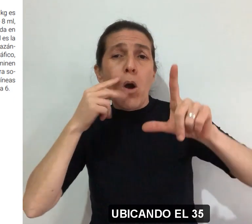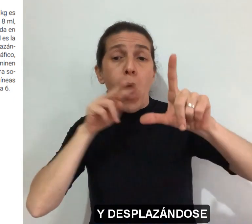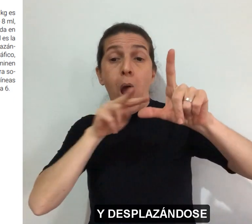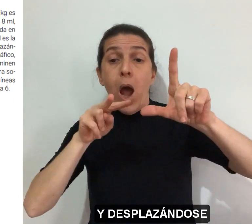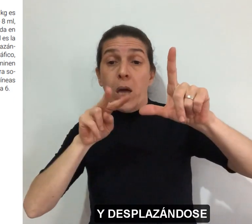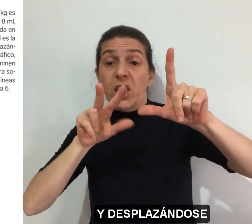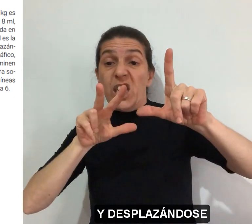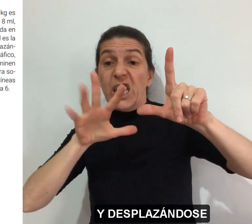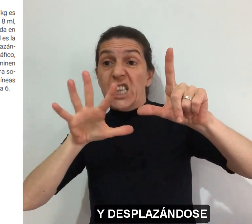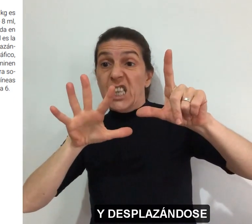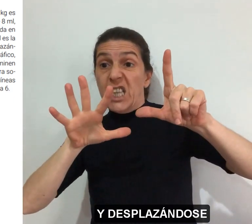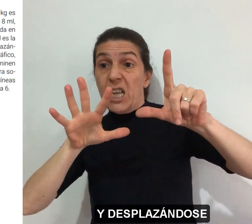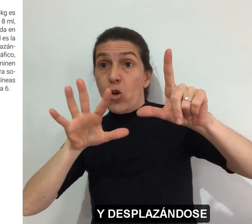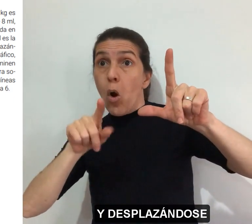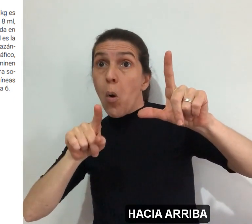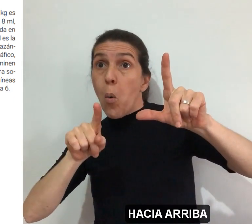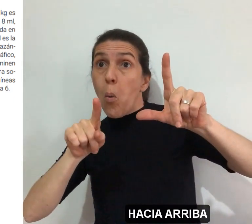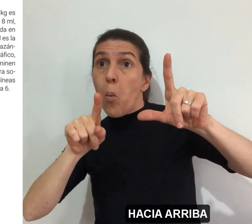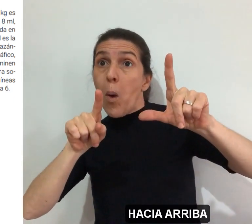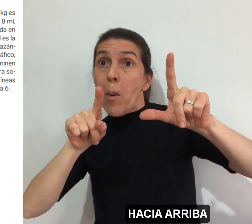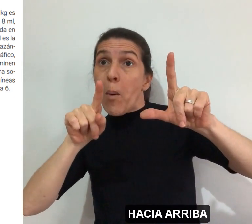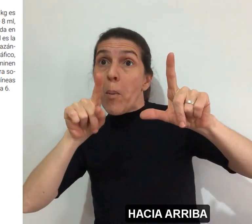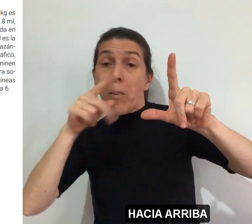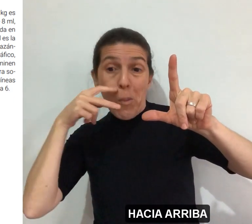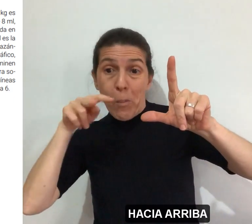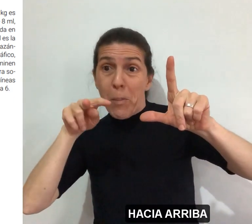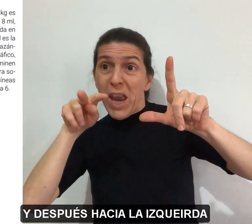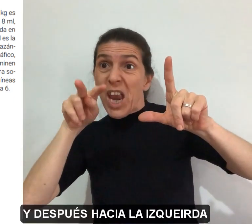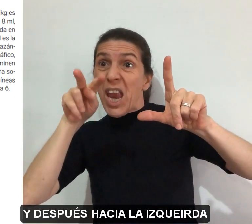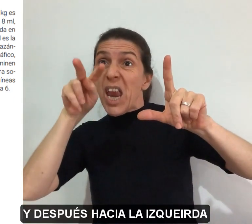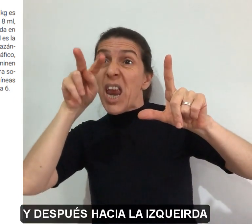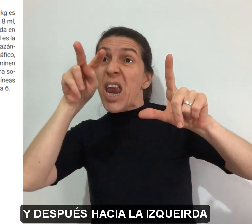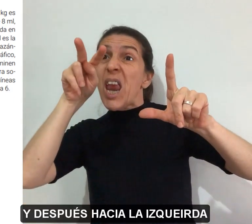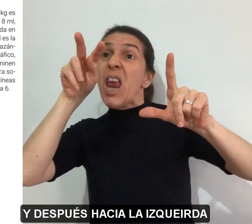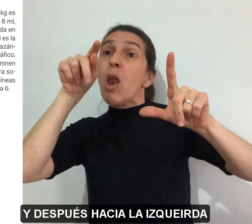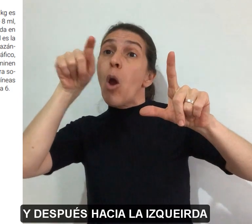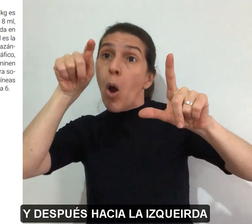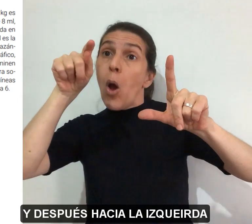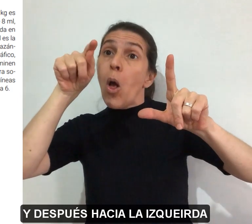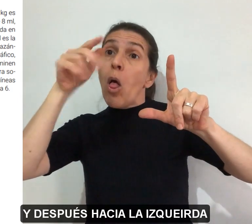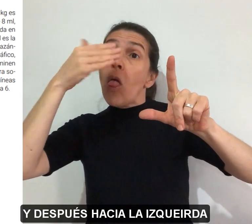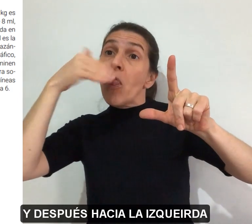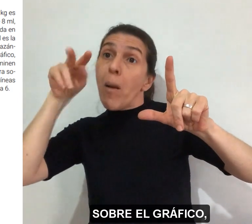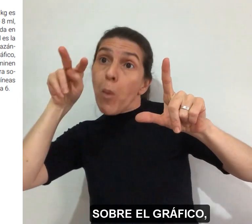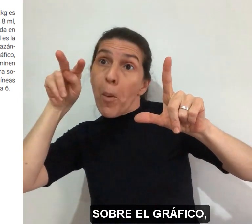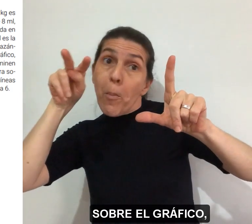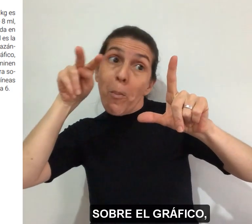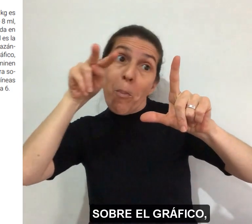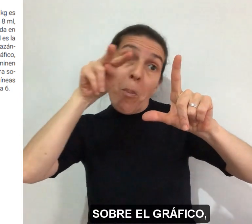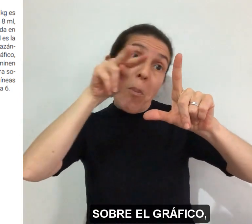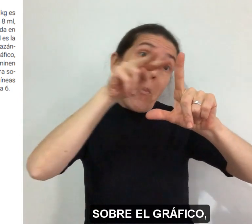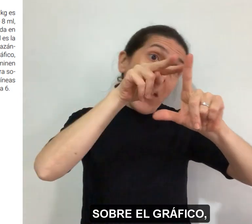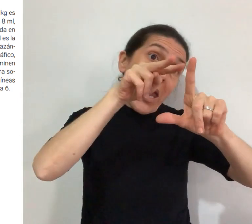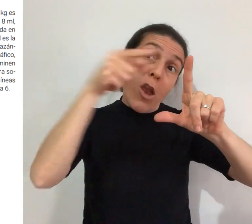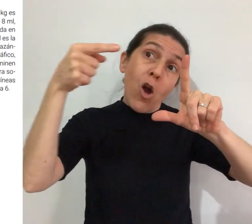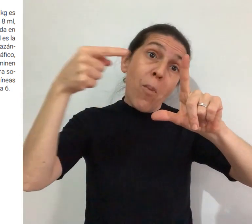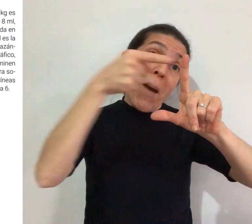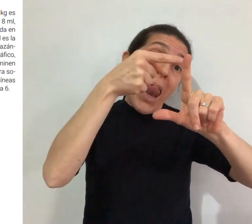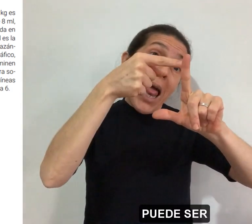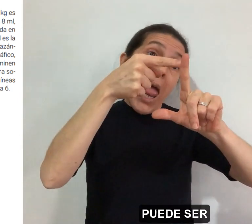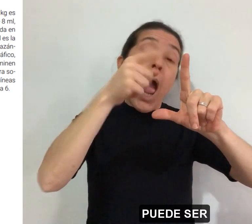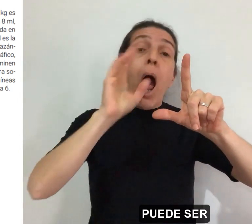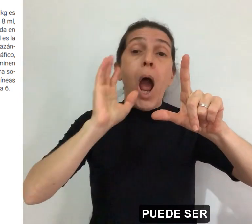y desplazándose hacia arriba y después hacia la izquierda sobre el gráfico